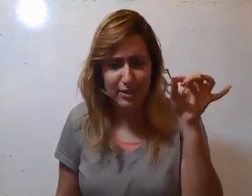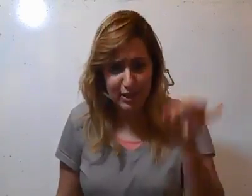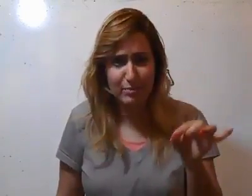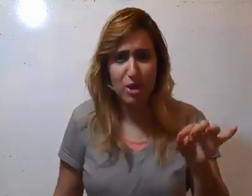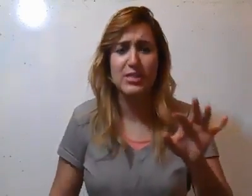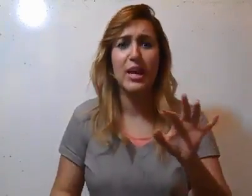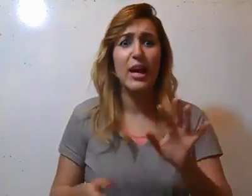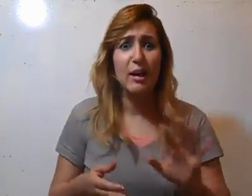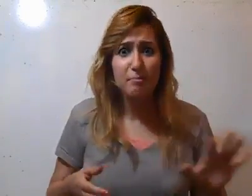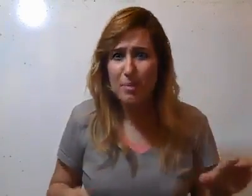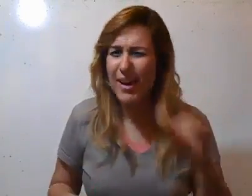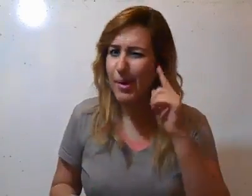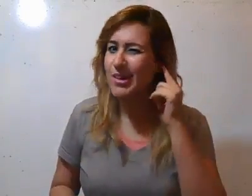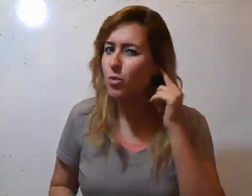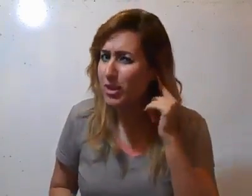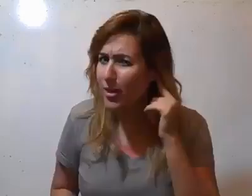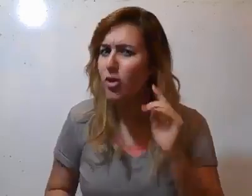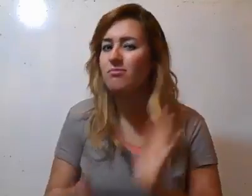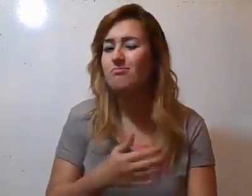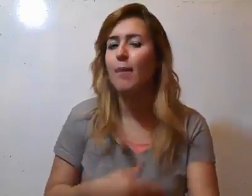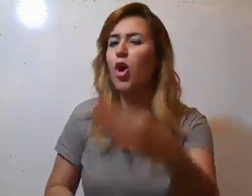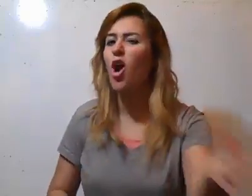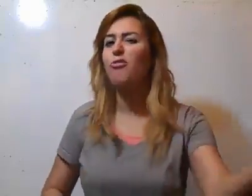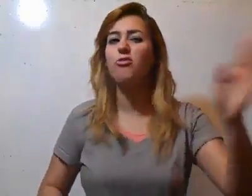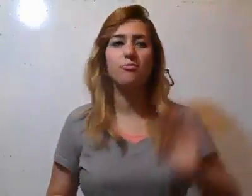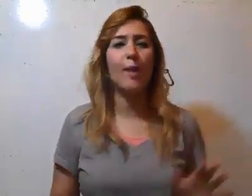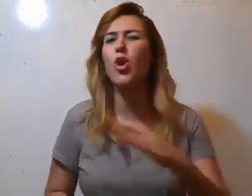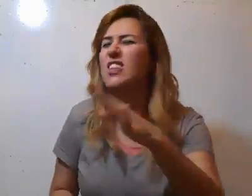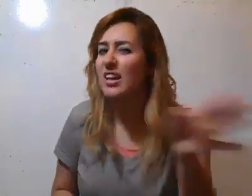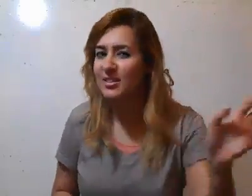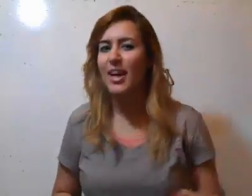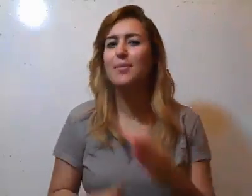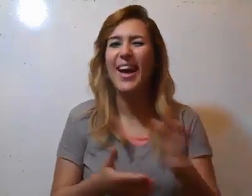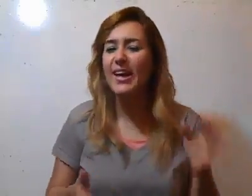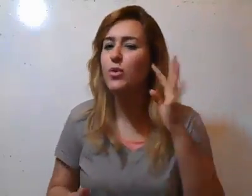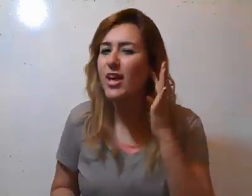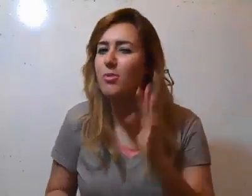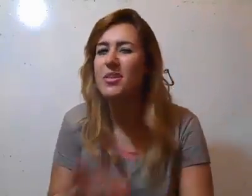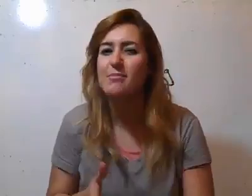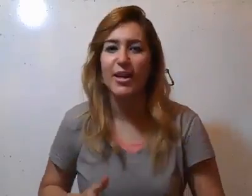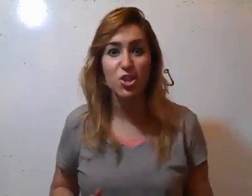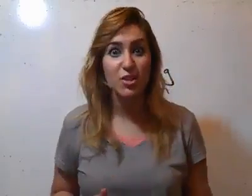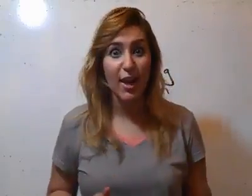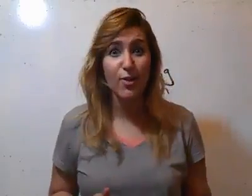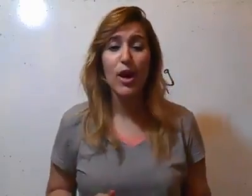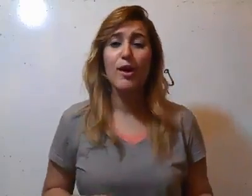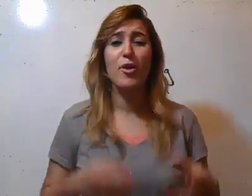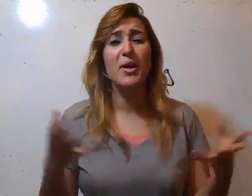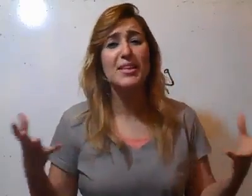النهاردة بيبقى كمان ودانه معمولة اف. معمولة سايلنز. يعني بالاخر ودانه ما بيسمعش. حالو? فانو عايزة